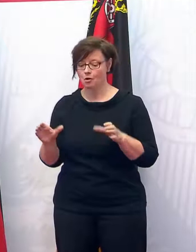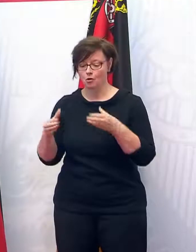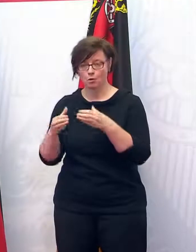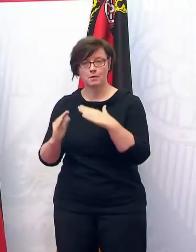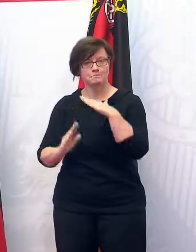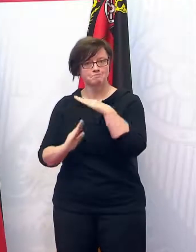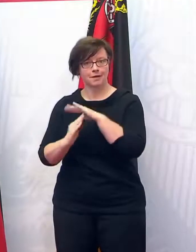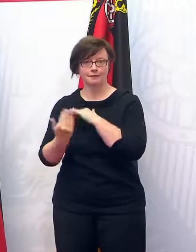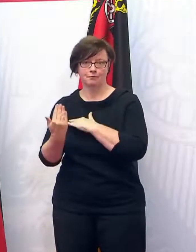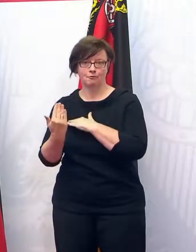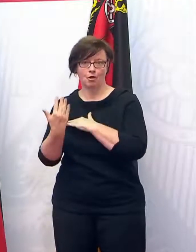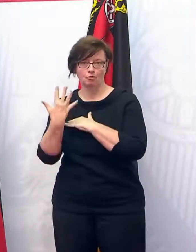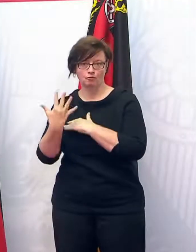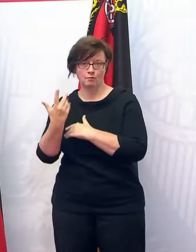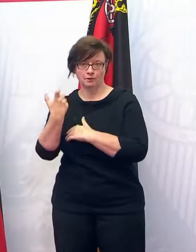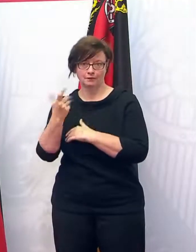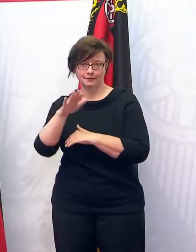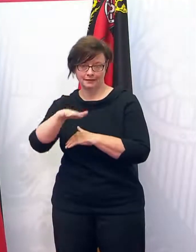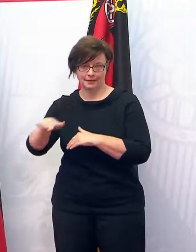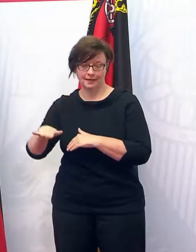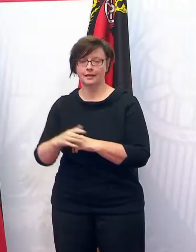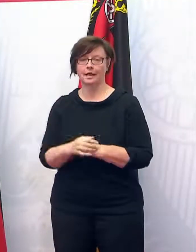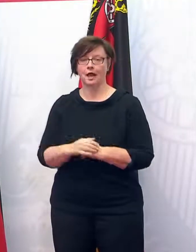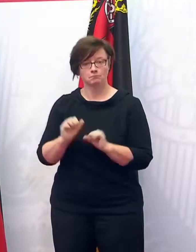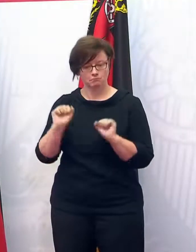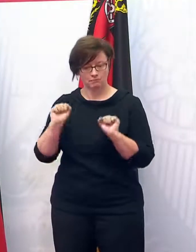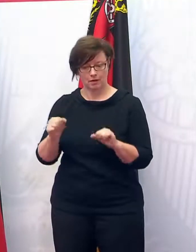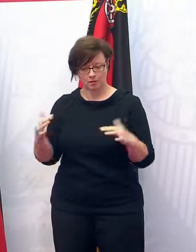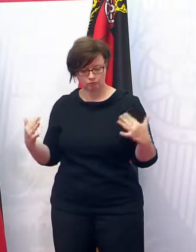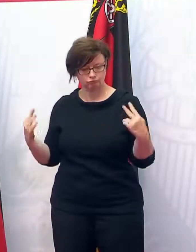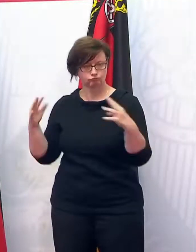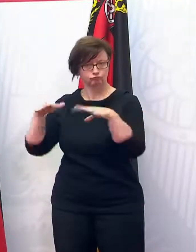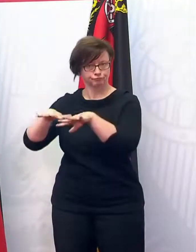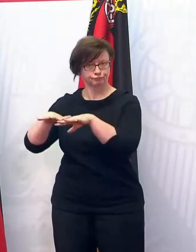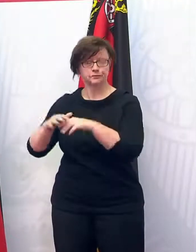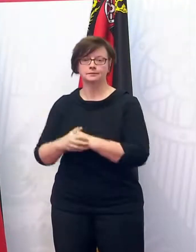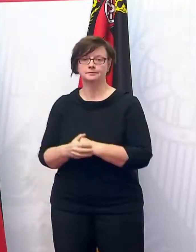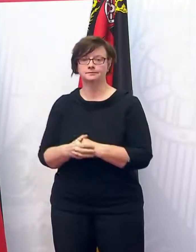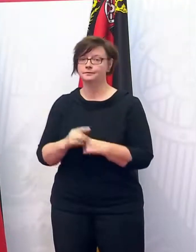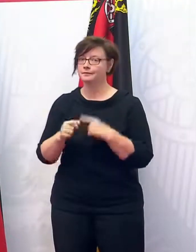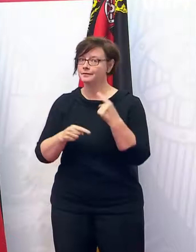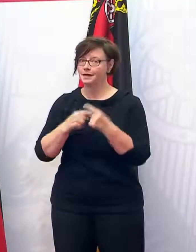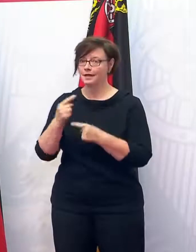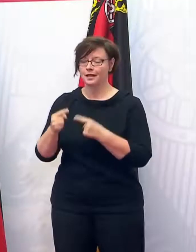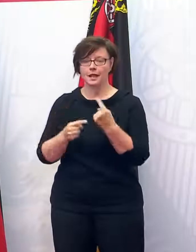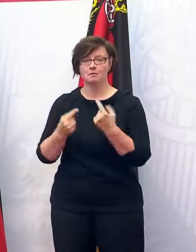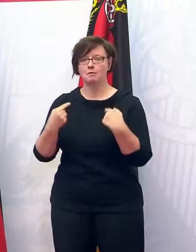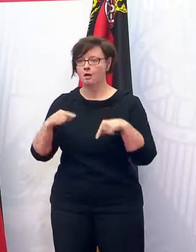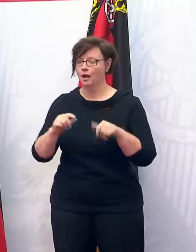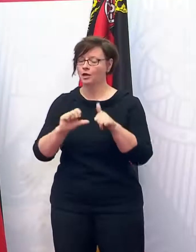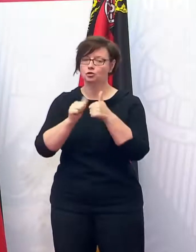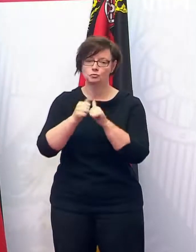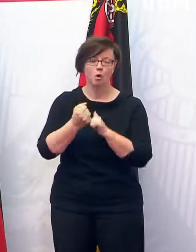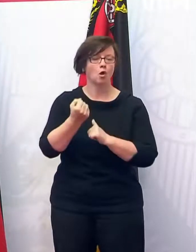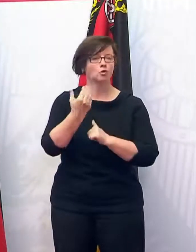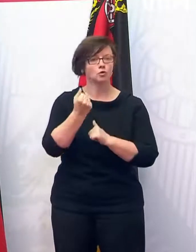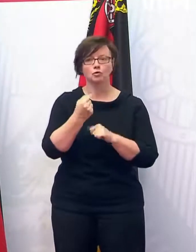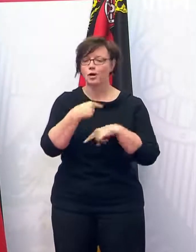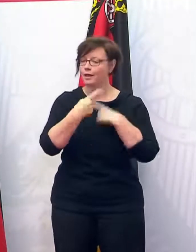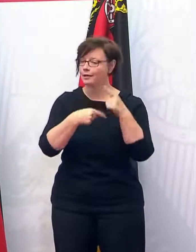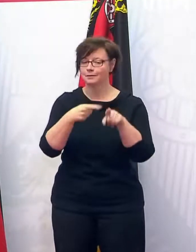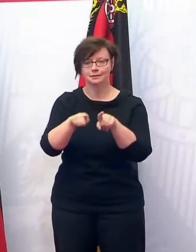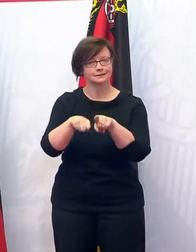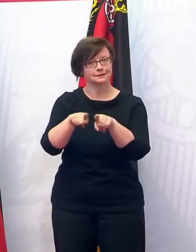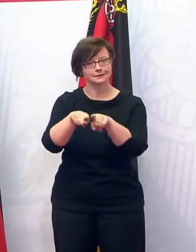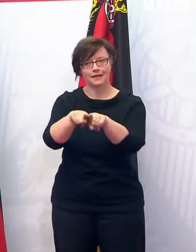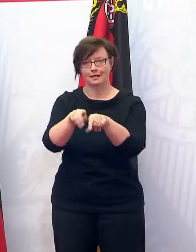bis 25 Kinder ist dann eben auch entsprechend möglich. Und es ist dann auch immer die Parallele beim Sport, in der Kultur. Es ist immer das